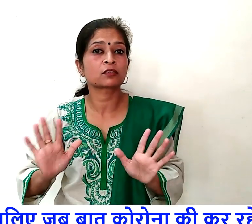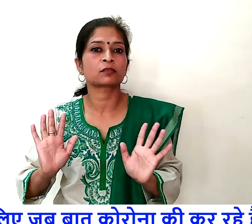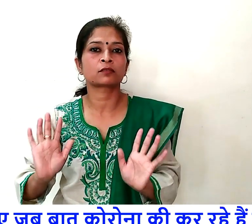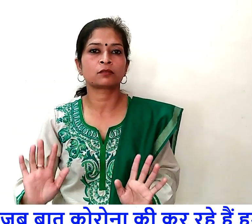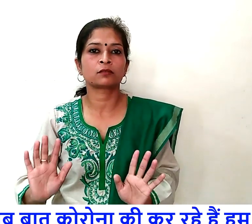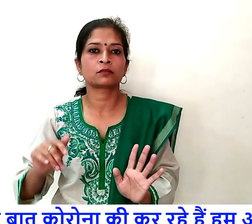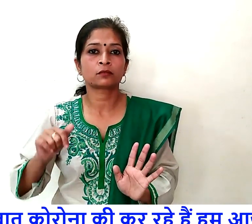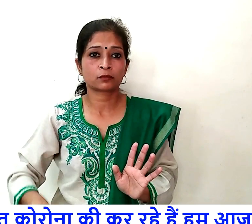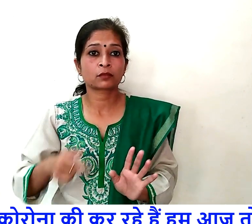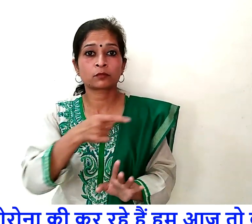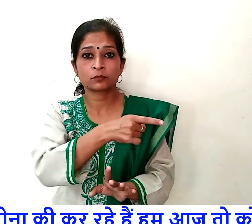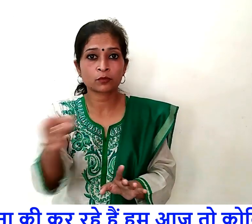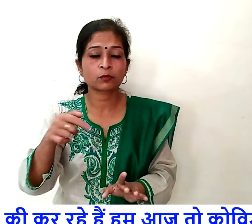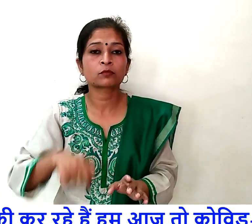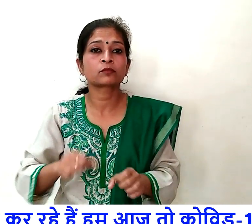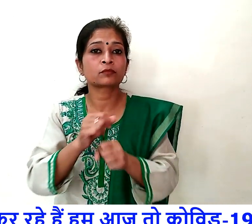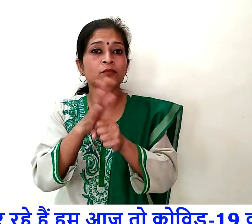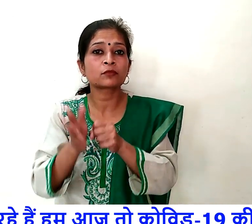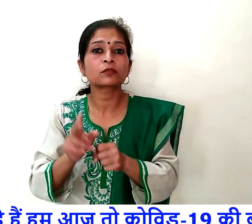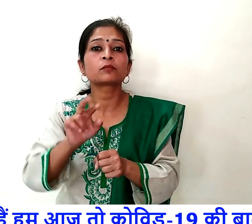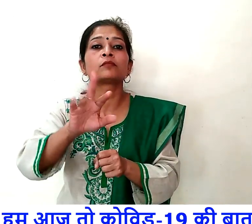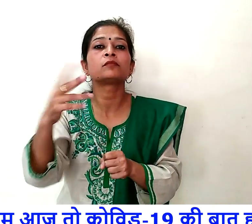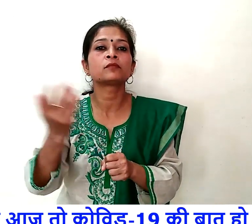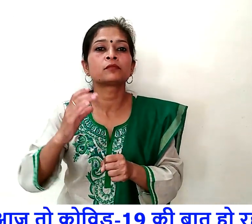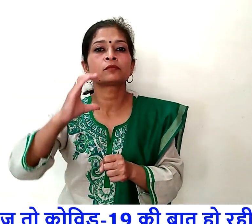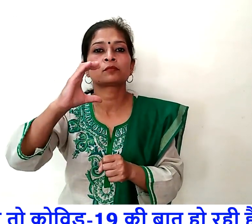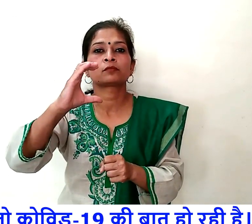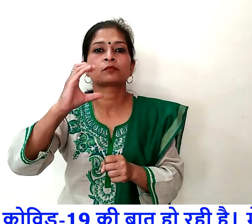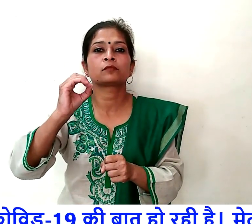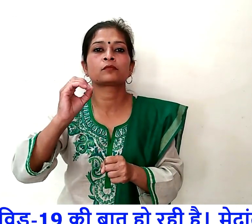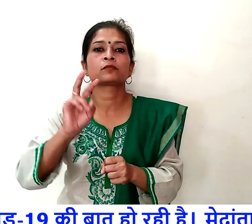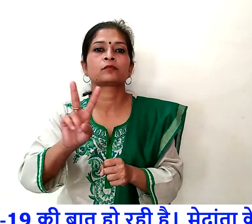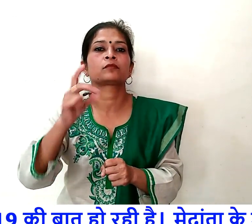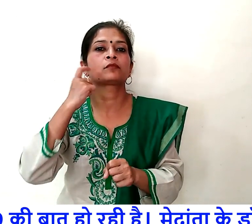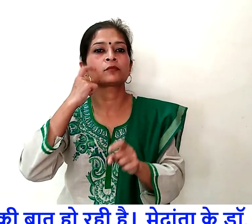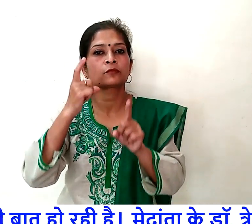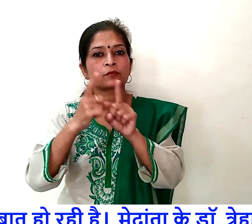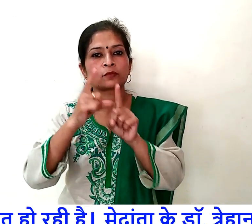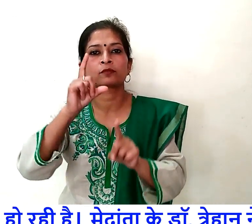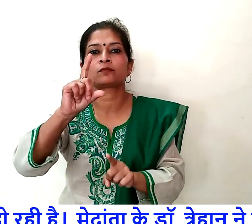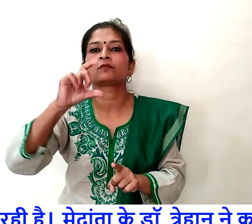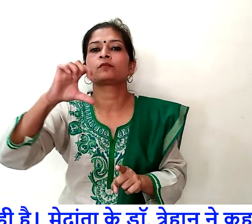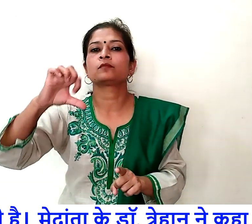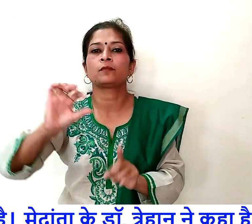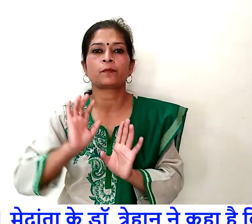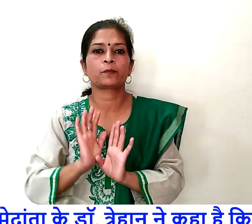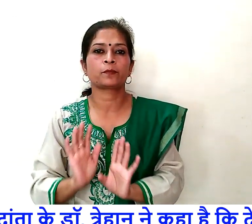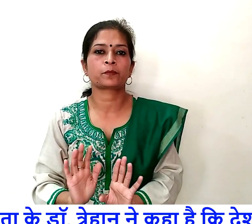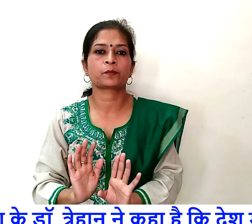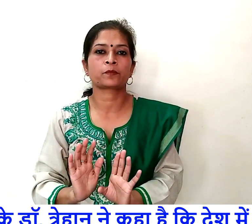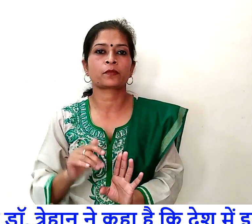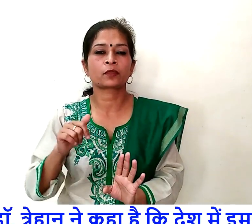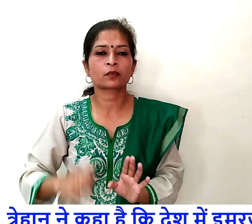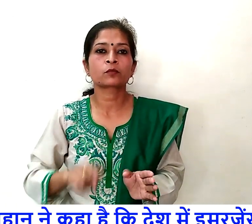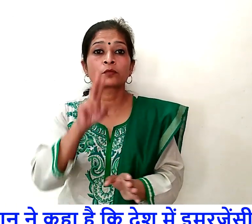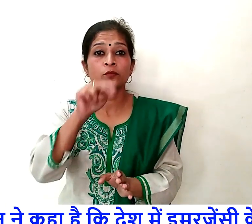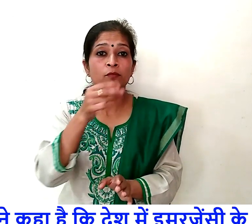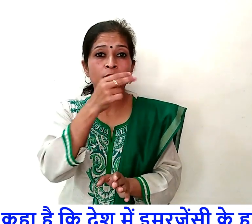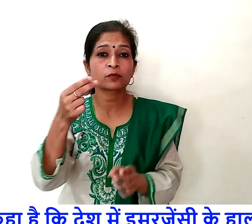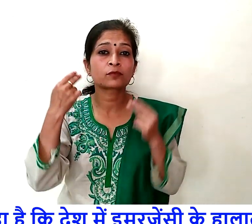इसलिए जब बात कोरोना की कर रहे हैं हम आज तो कोविड 19 की बात हो रही है मेदान्ता के डॉक्टर त्रेहन